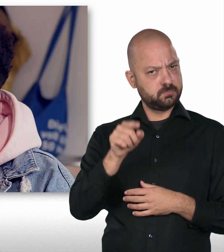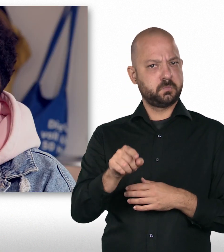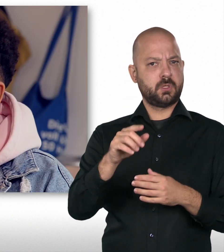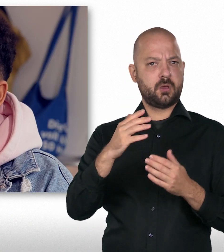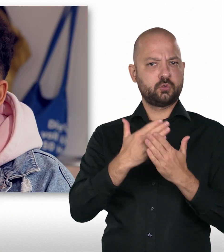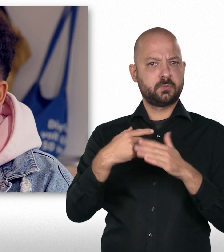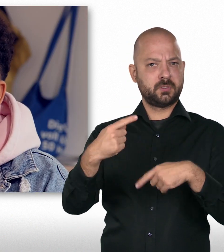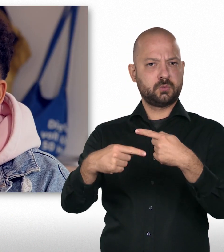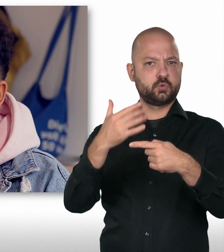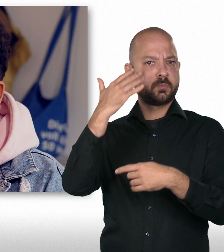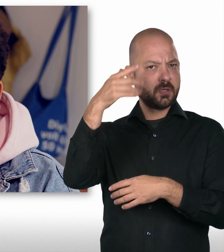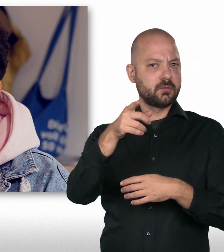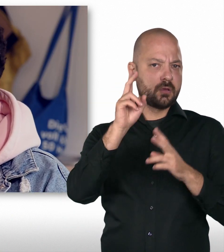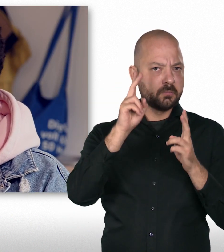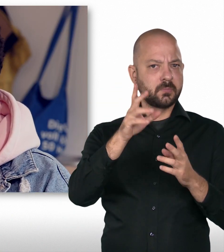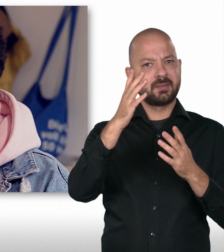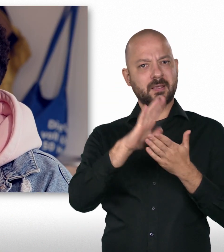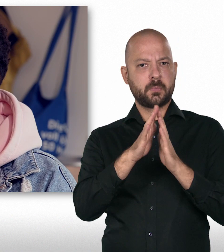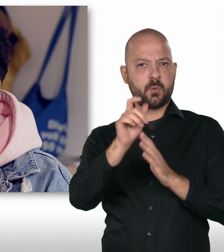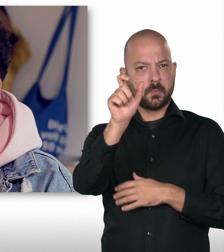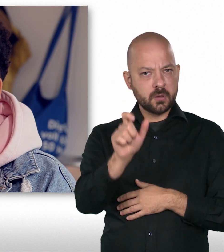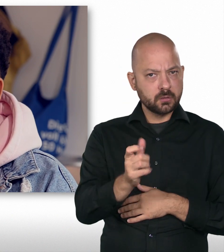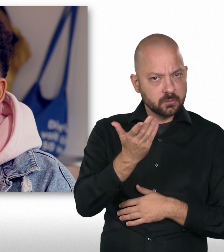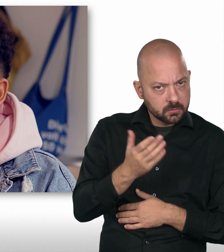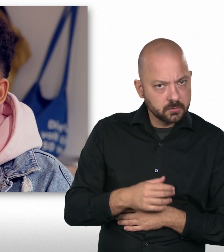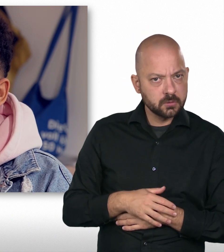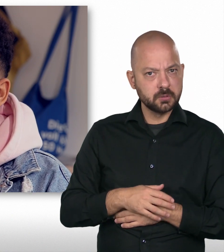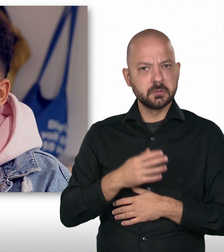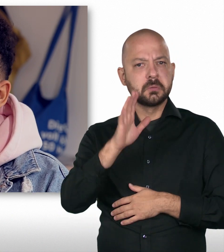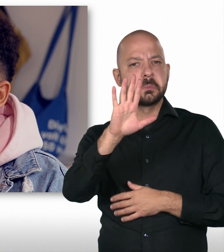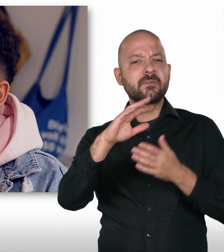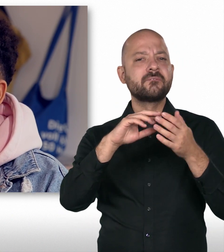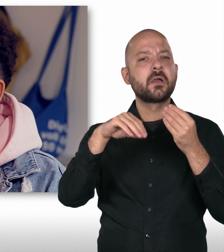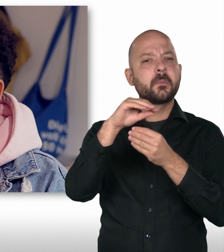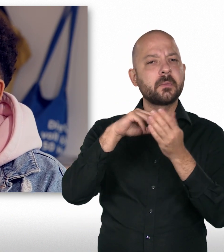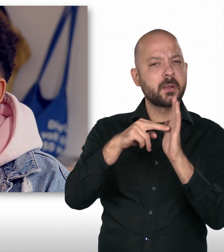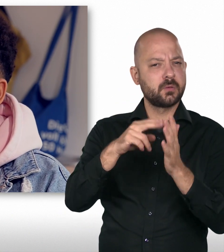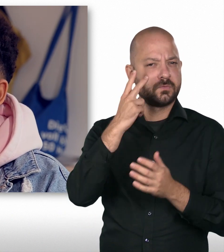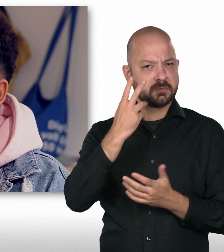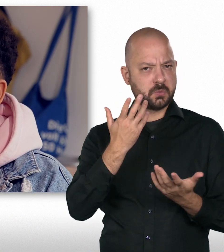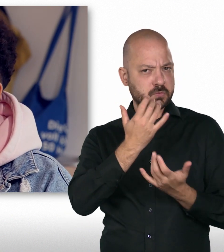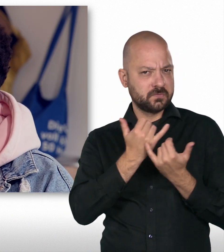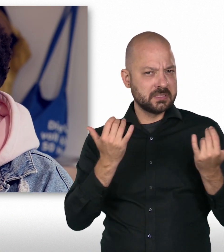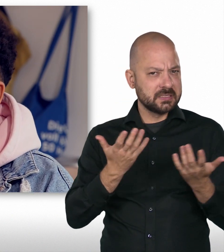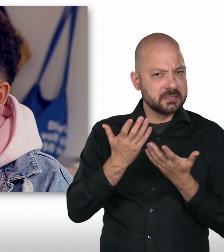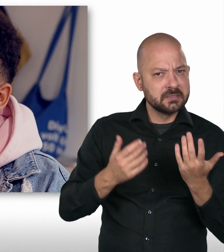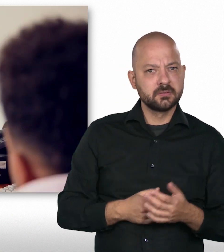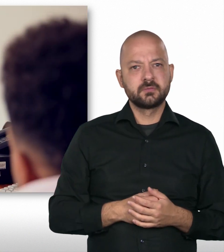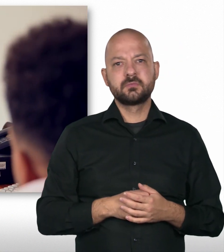Ausbildung zu machen und dann auch später als Diplomat zu arbeiten, wie sind so deine Familienplanungen? Wie wirst du es selber machen? Ja,